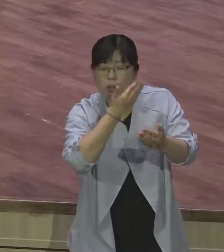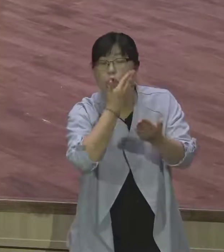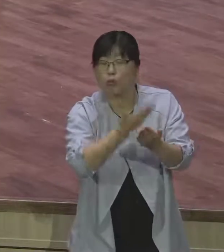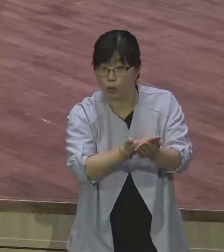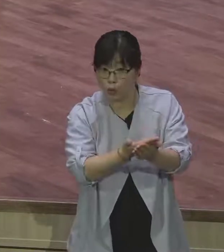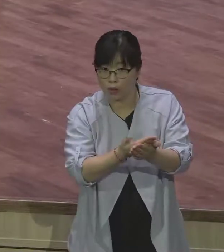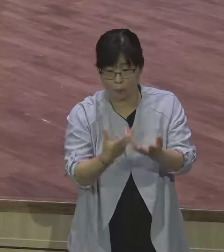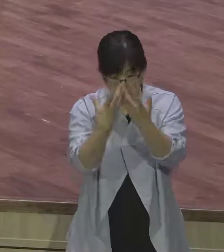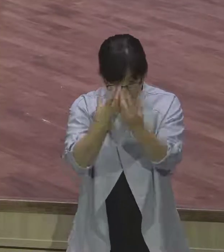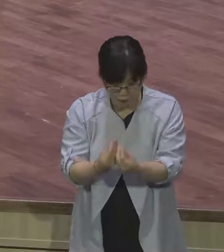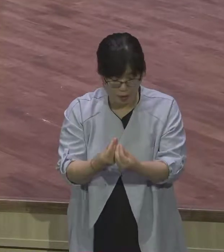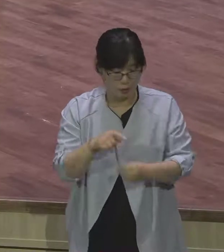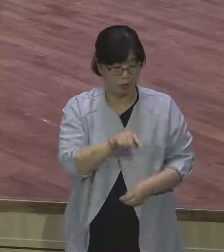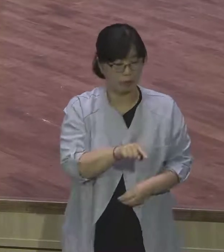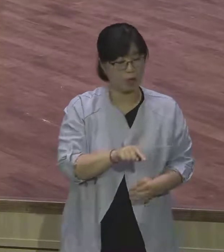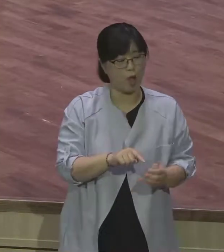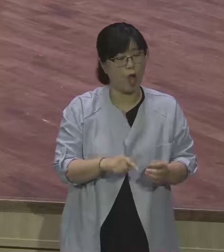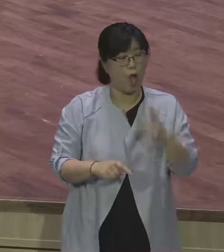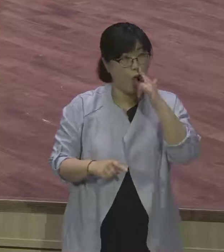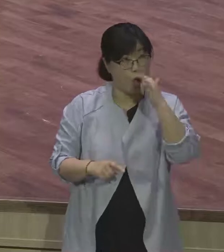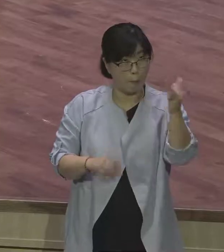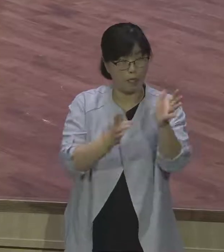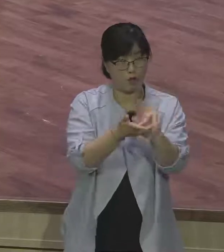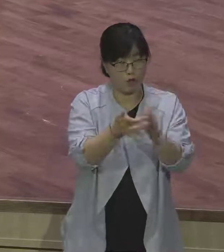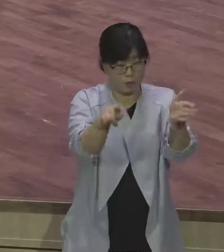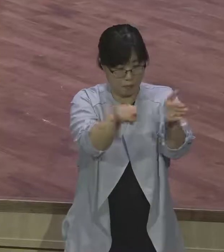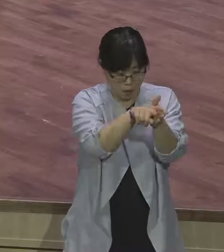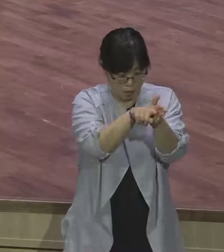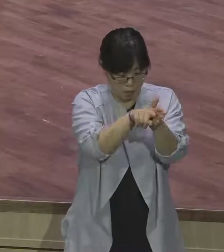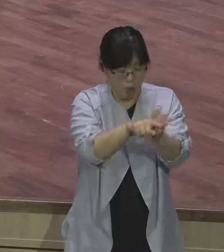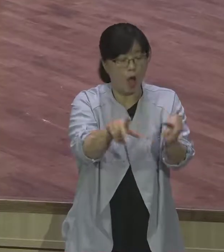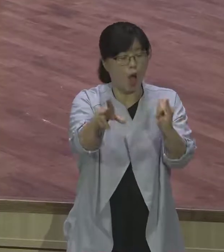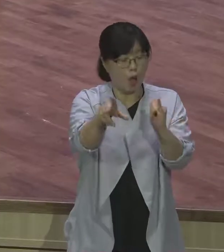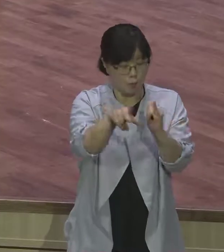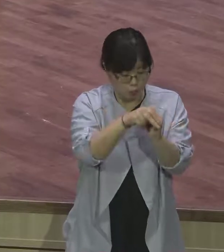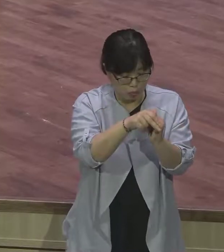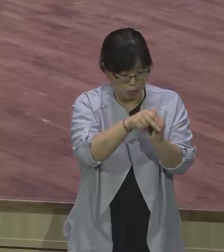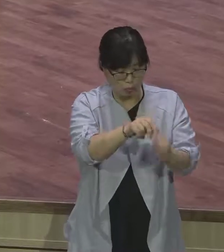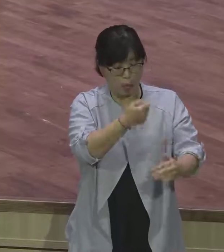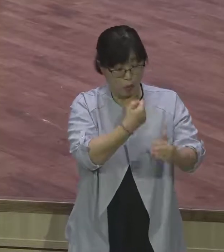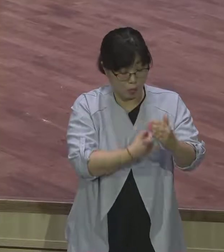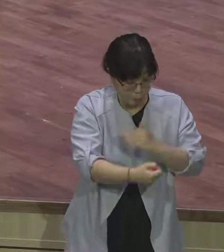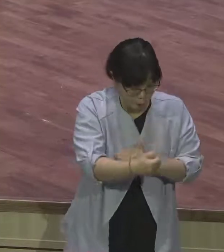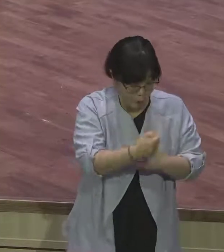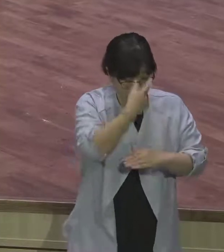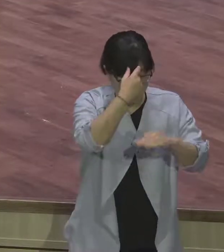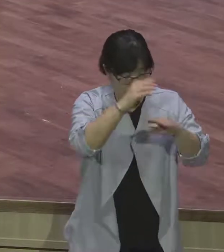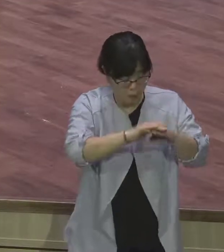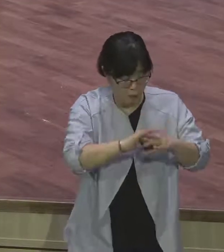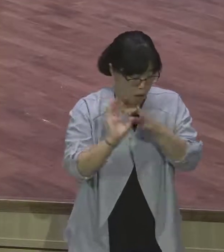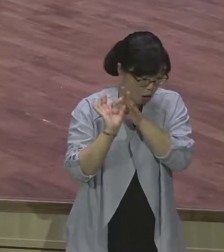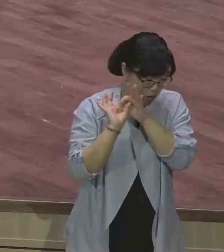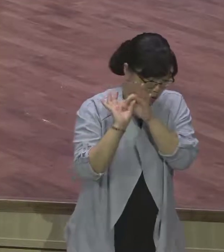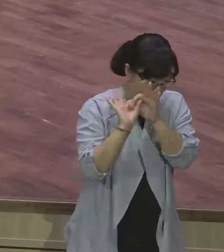사람하고 전혀 불신 가정에 따라서 완전히 다릅니다. 어른이 되어서도